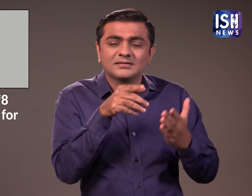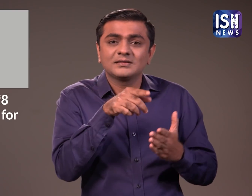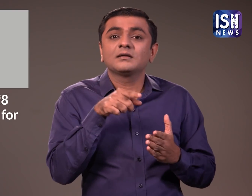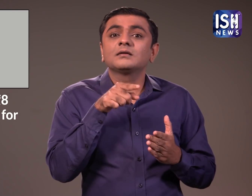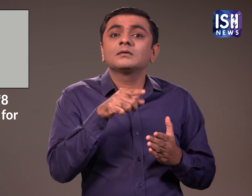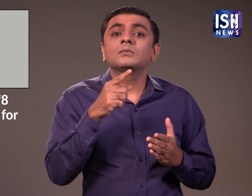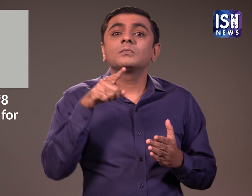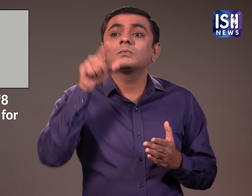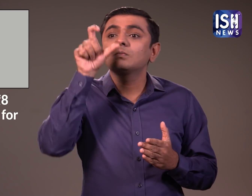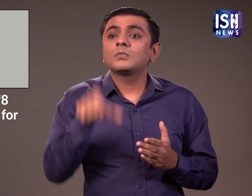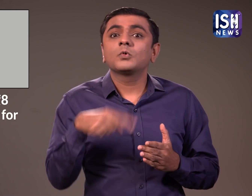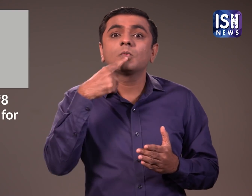और इसकी कीमत